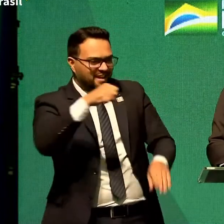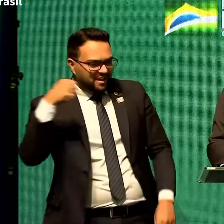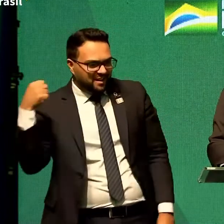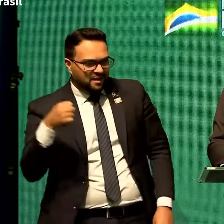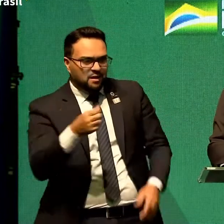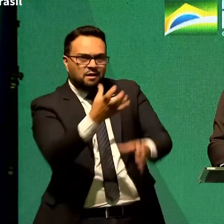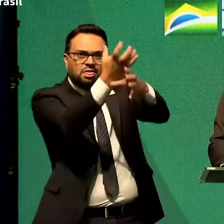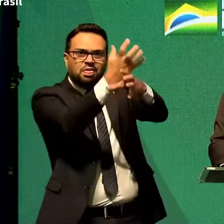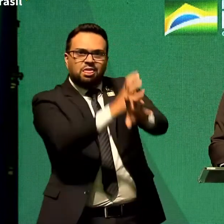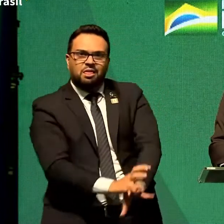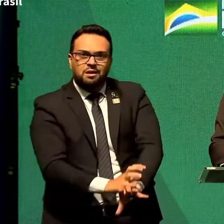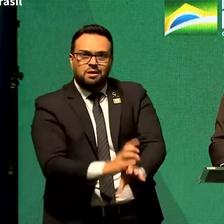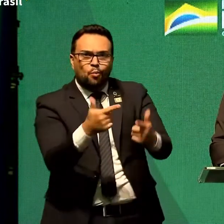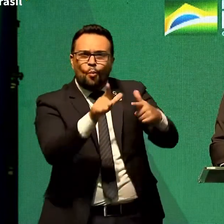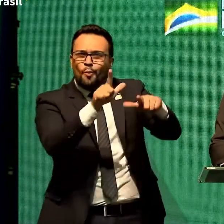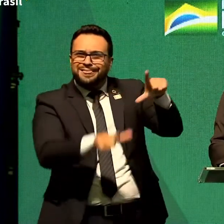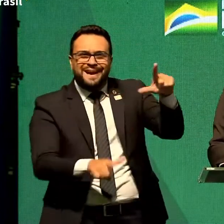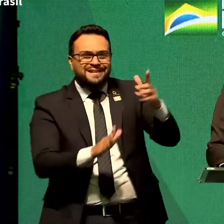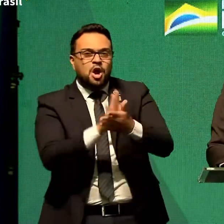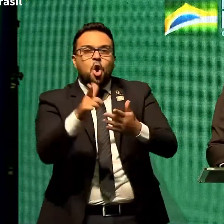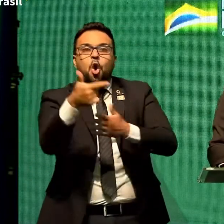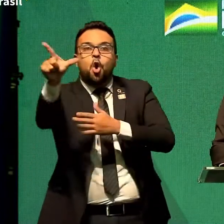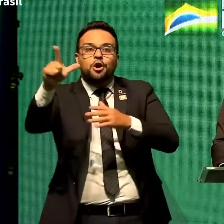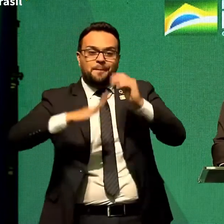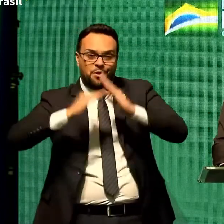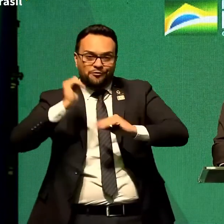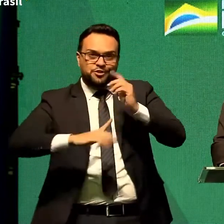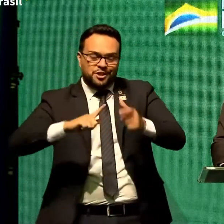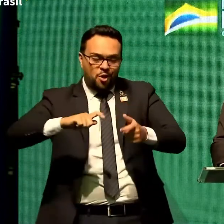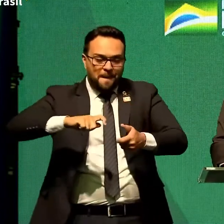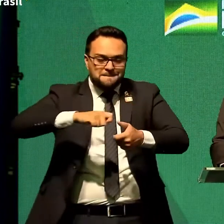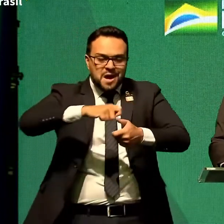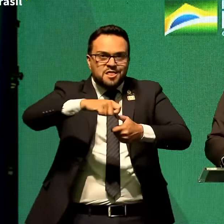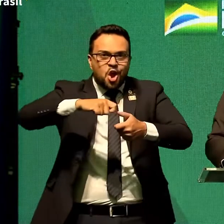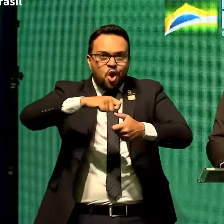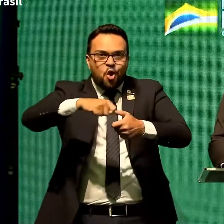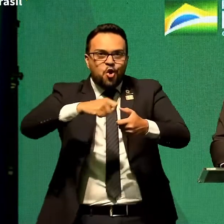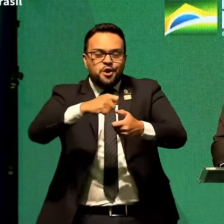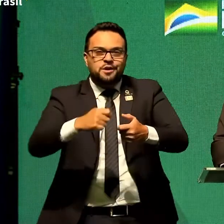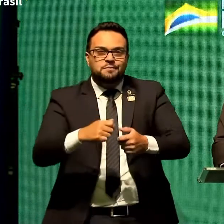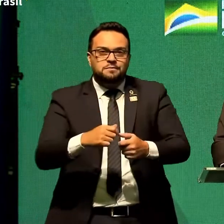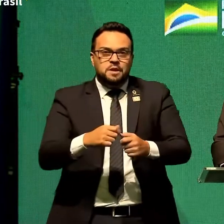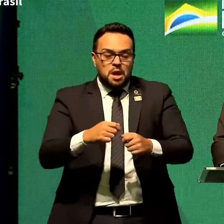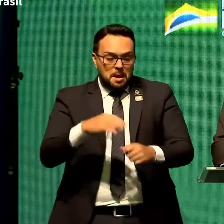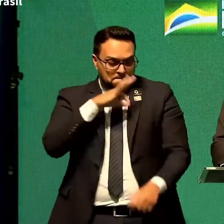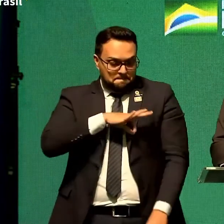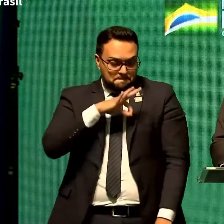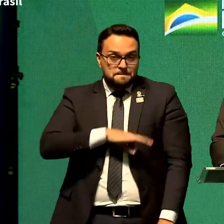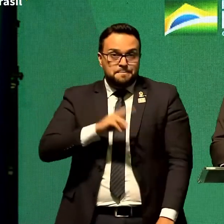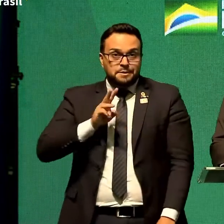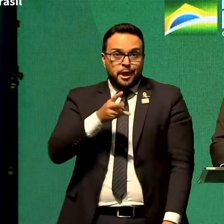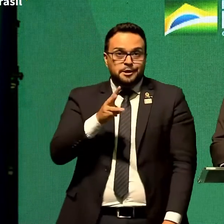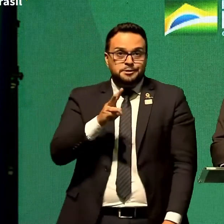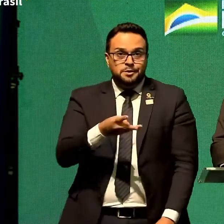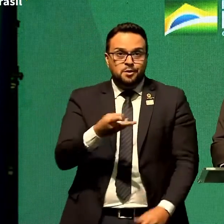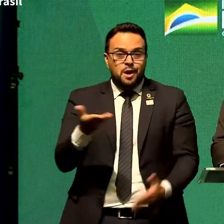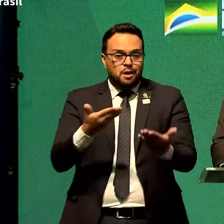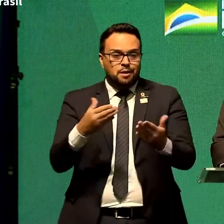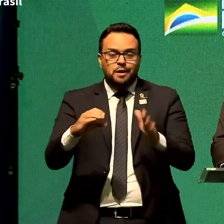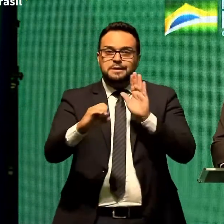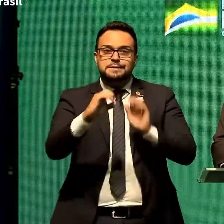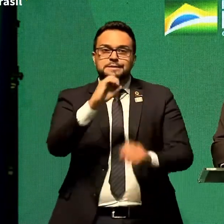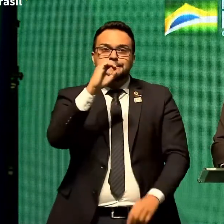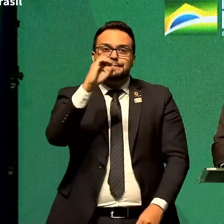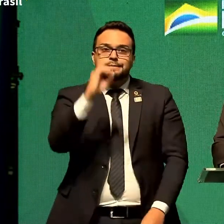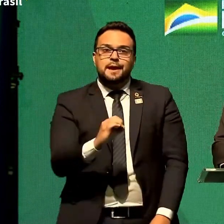Uma outra, manicure, ganho, zero, ganhava 3 mil por mês, passou para zero. A mesma coisa na